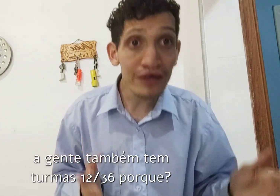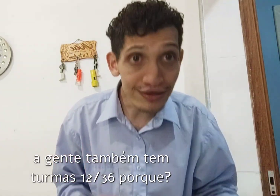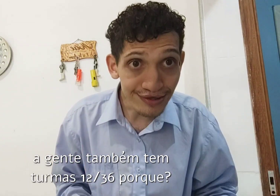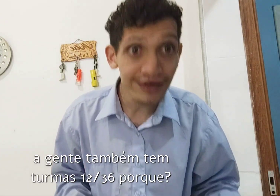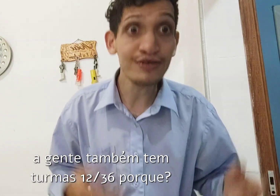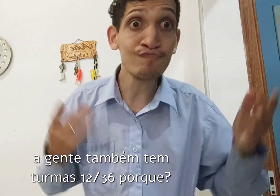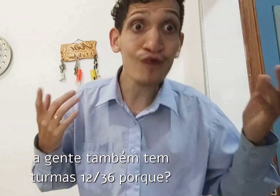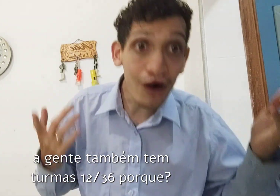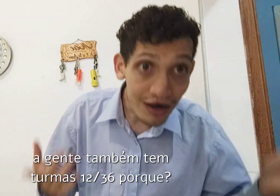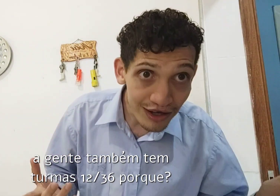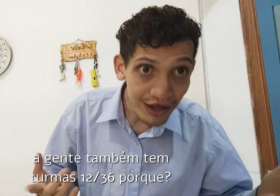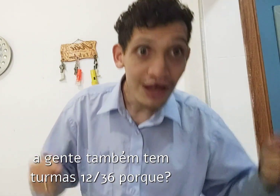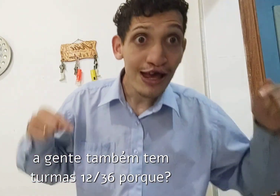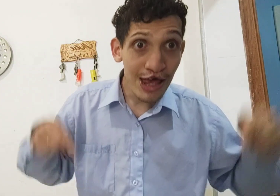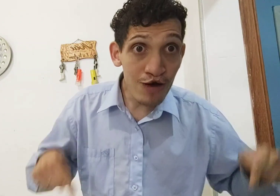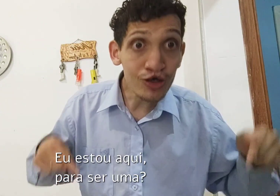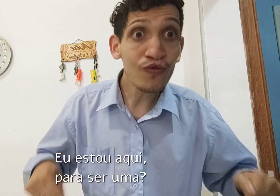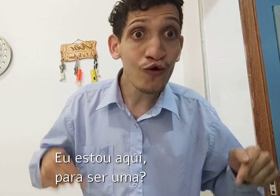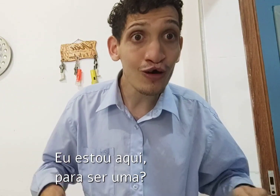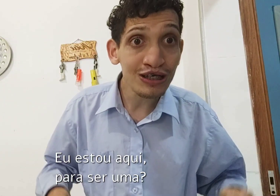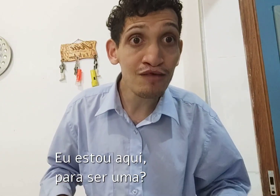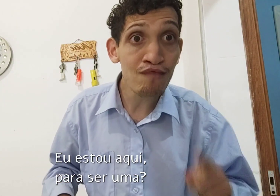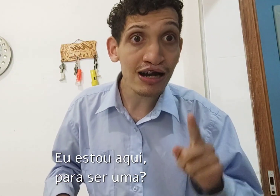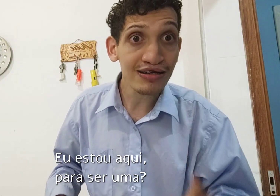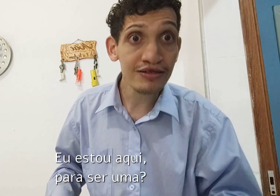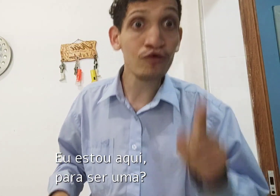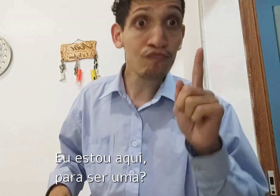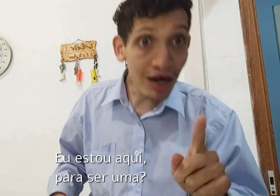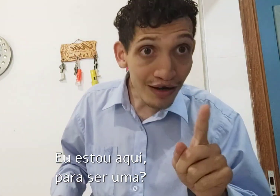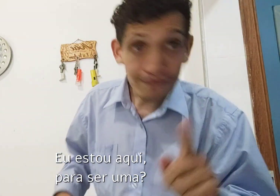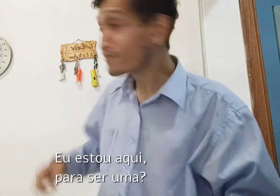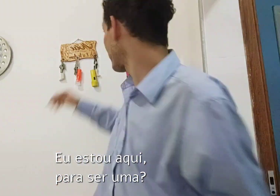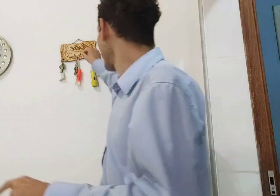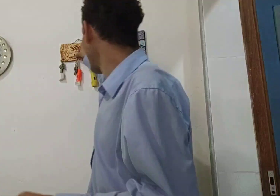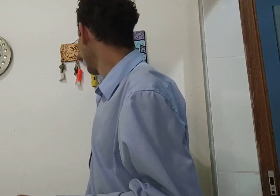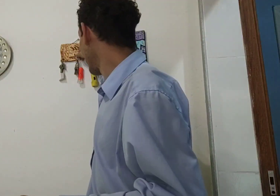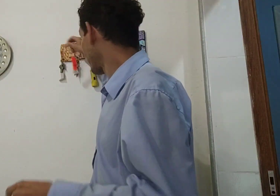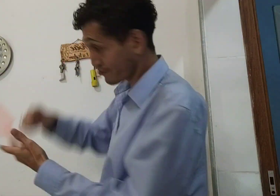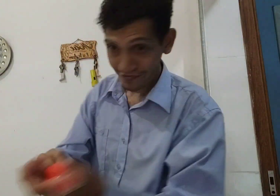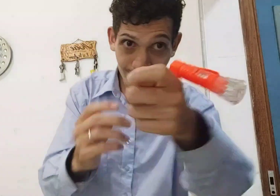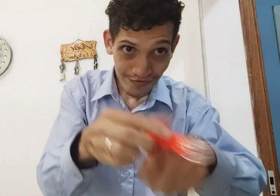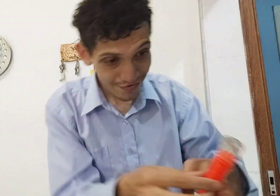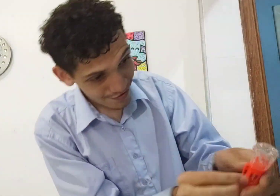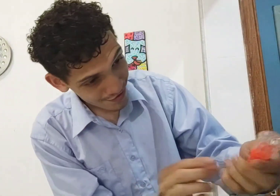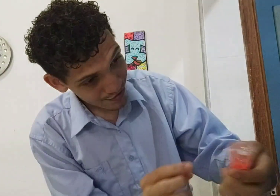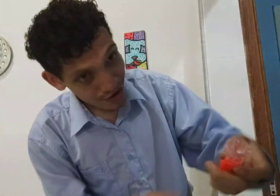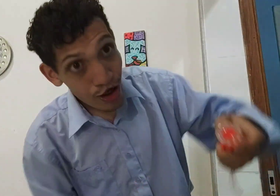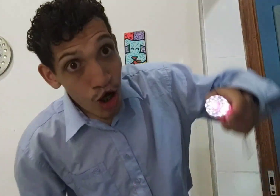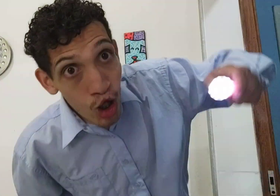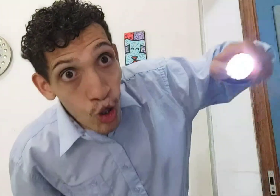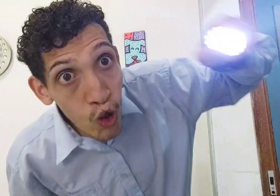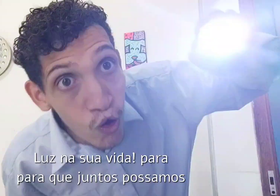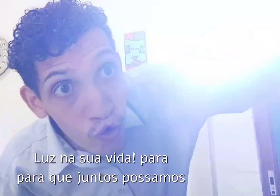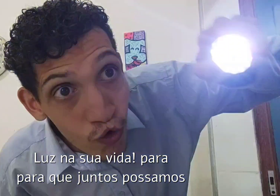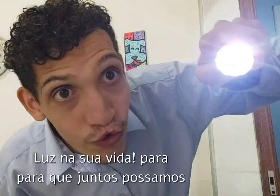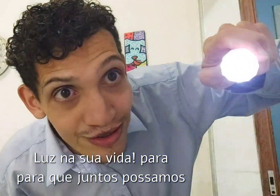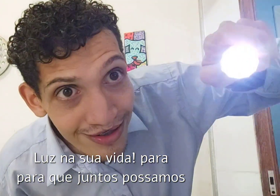36, porque eu estou aqui para ser uma luz